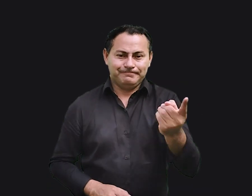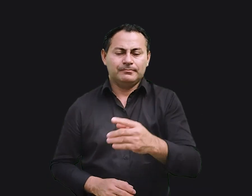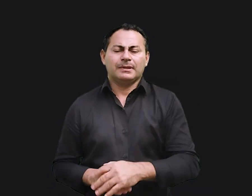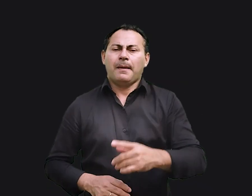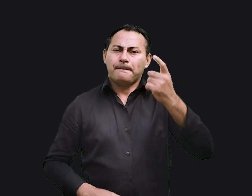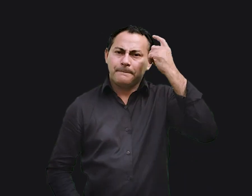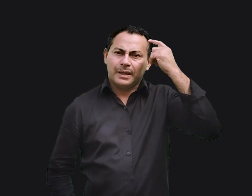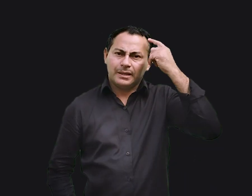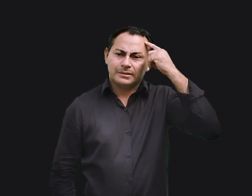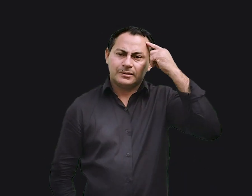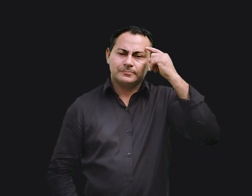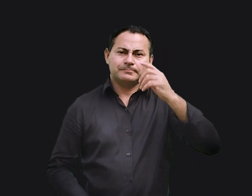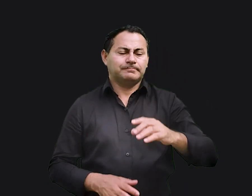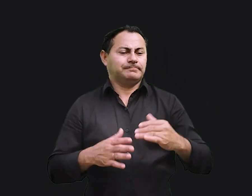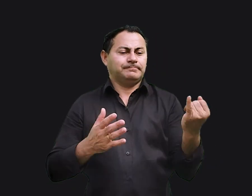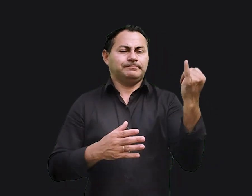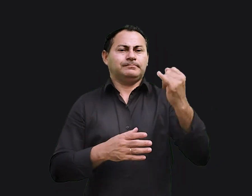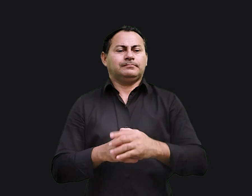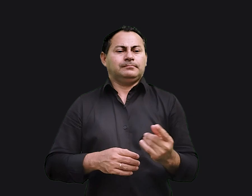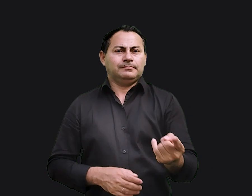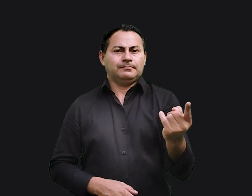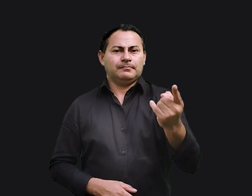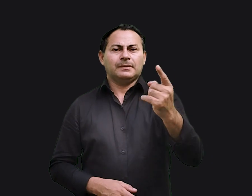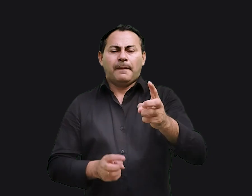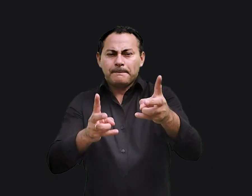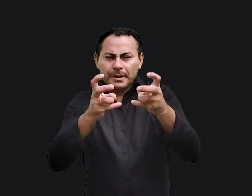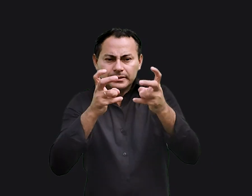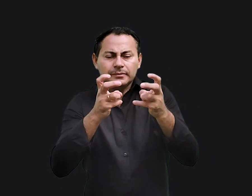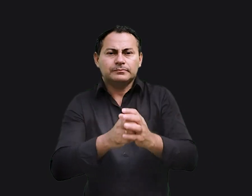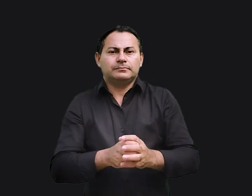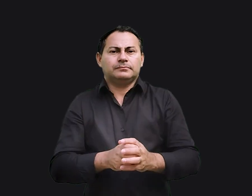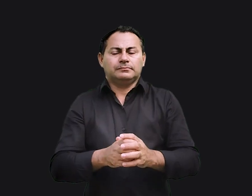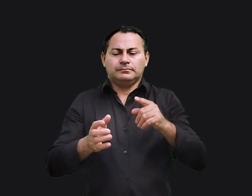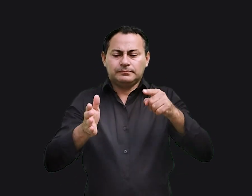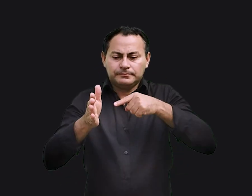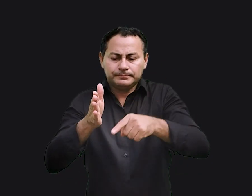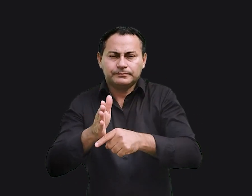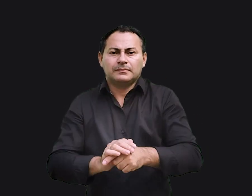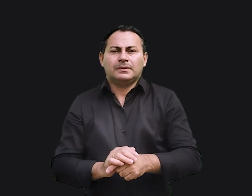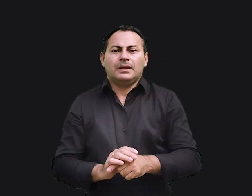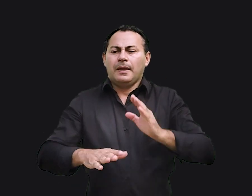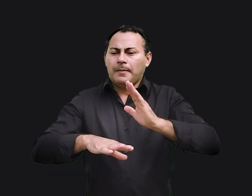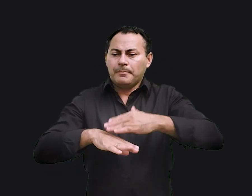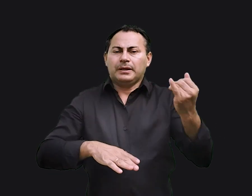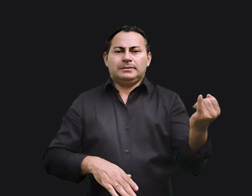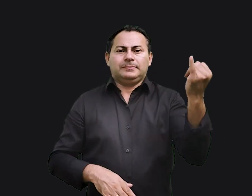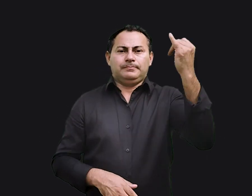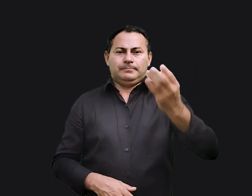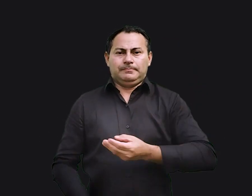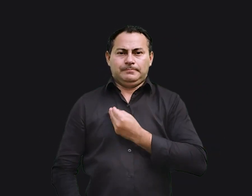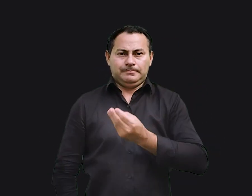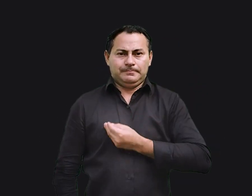Elas pensam na inevitável eternidade e percebem que essa dimensão é a mais importante da vida.